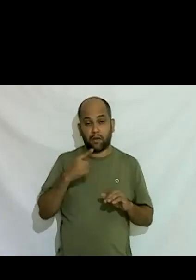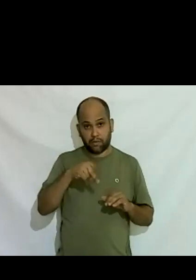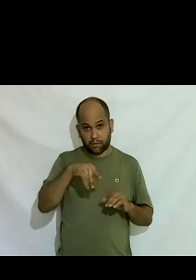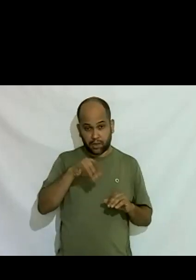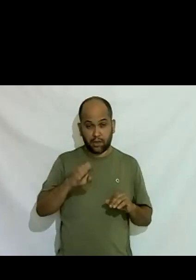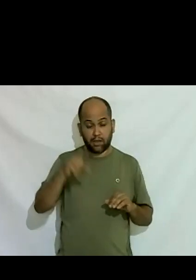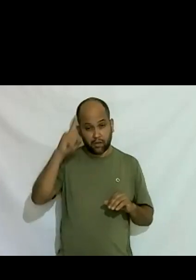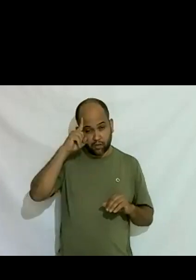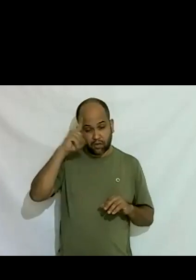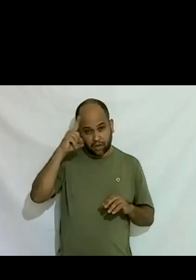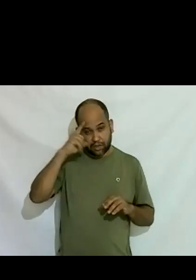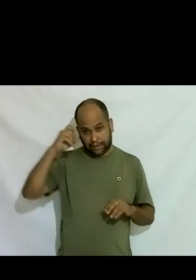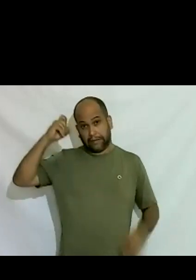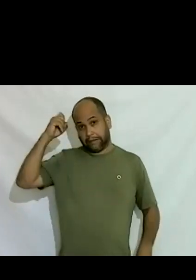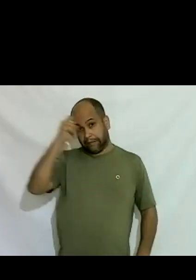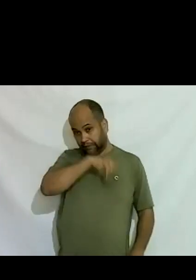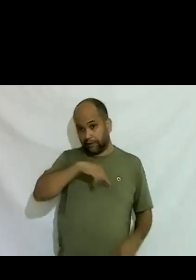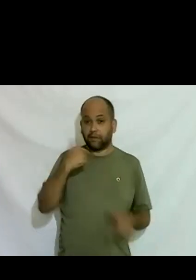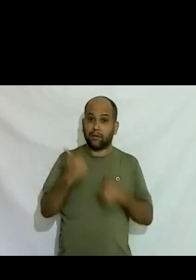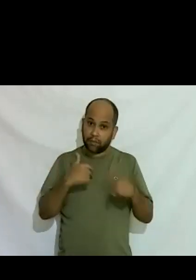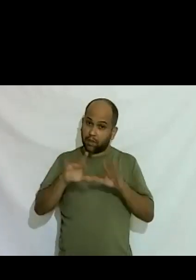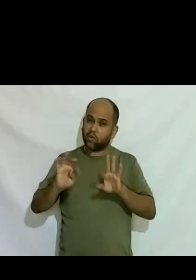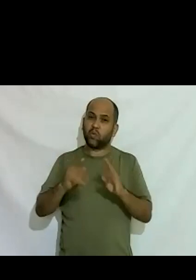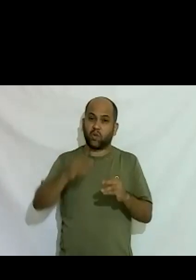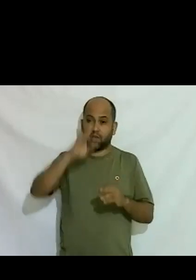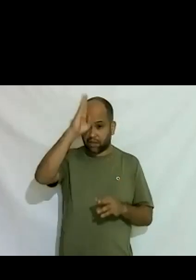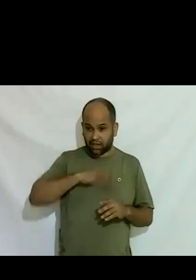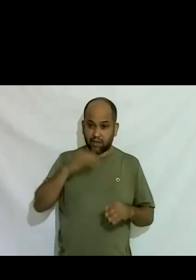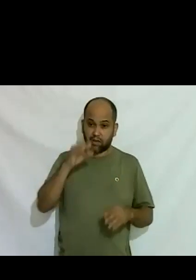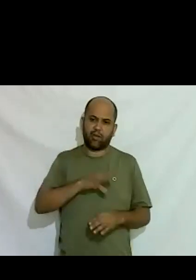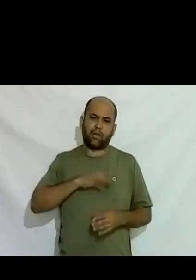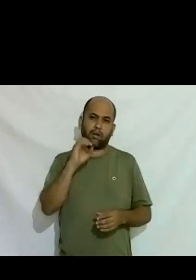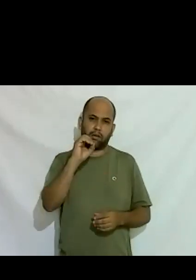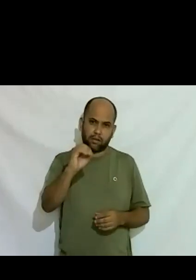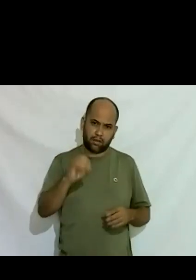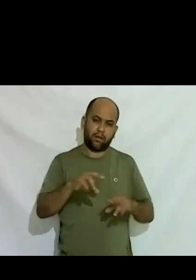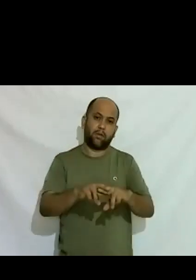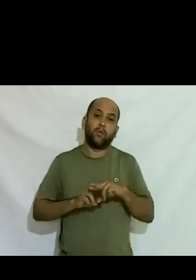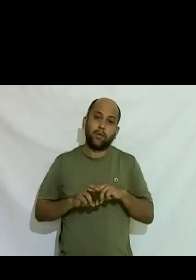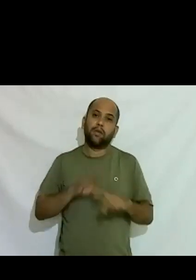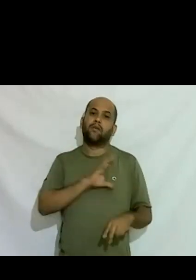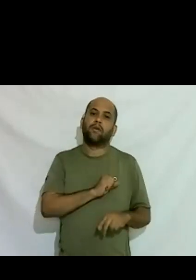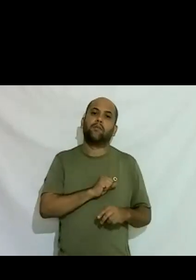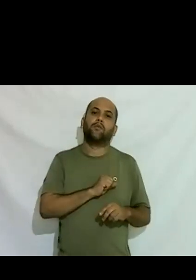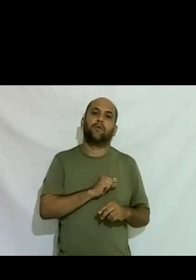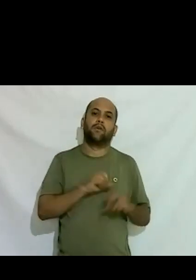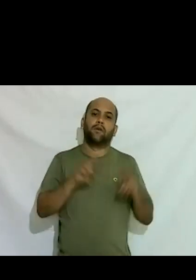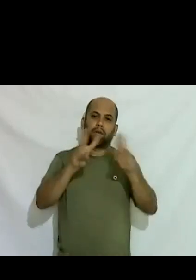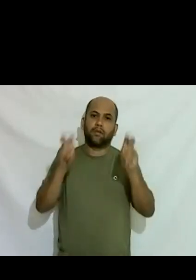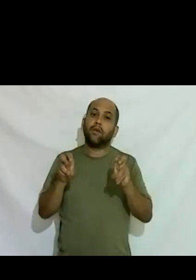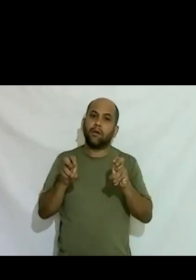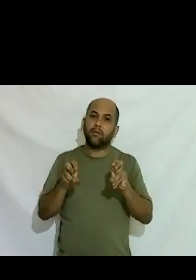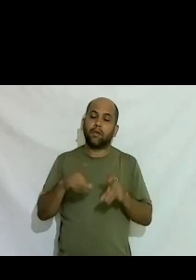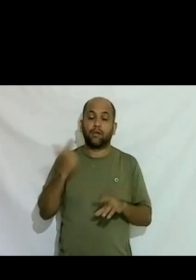puxado bastante trabalho mesmo e tudo de graça sem ganhar nada por amor à causa e nós